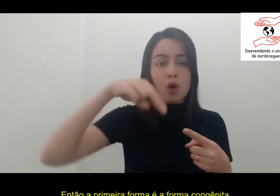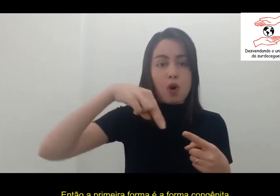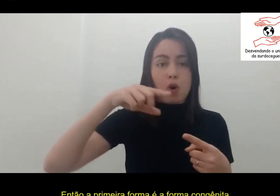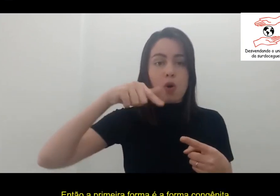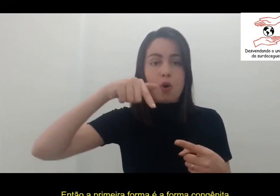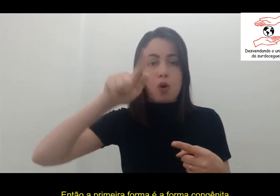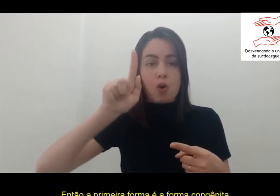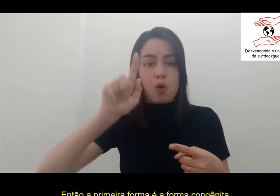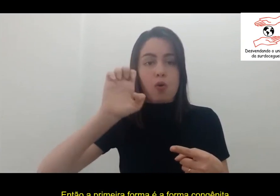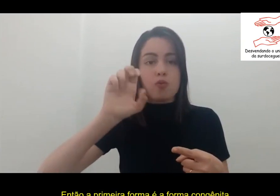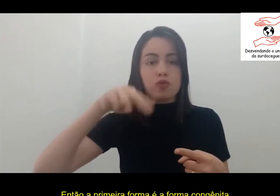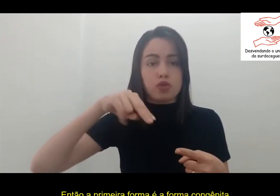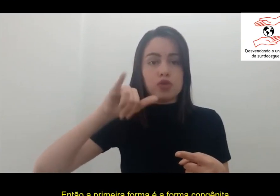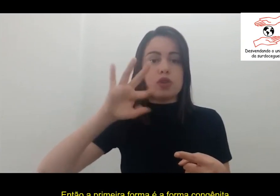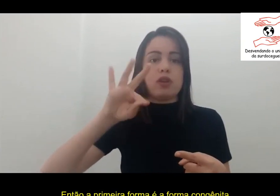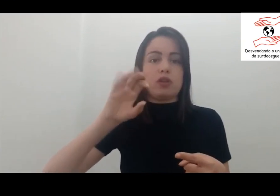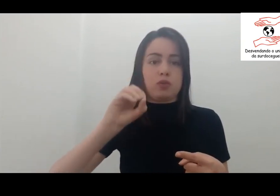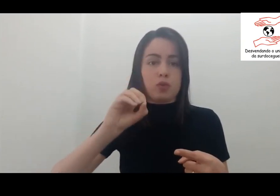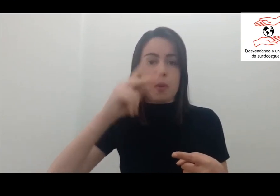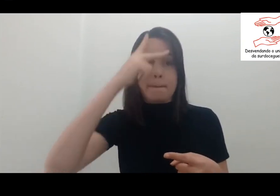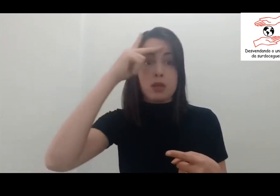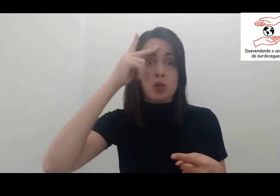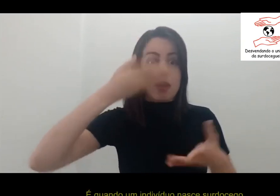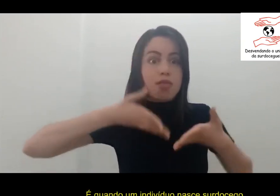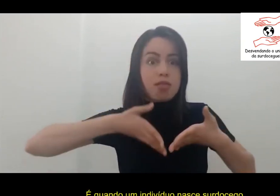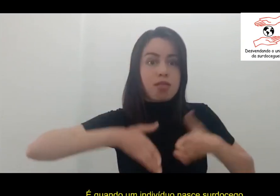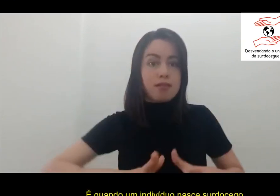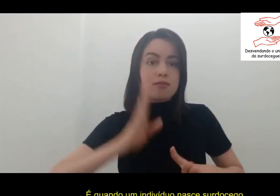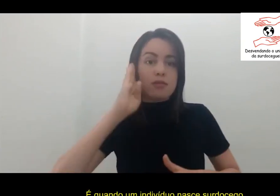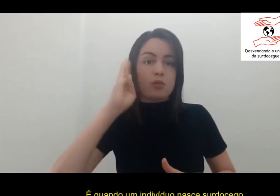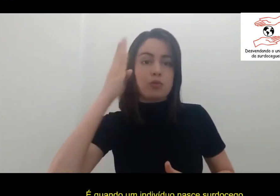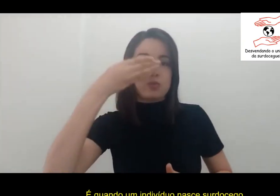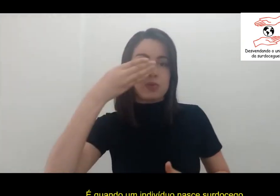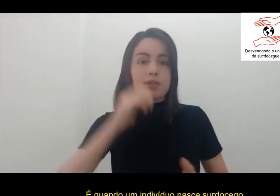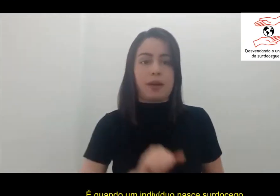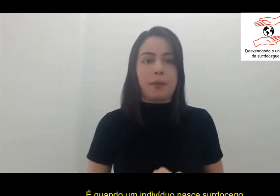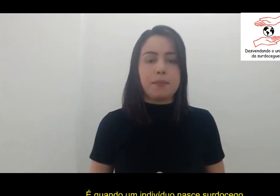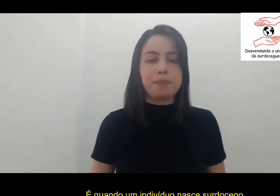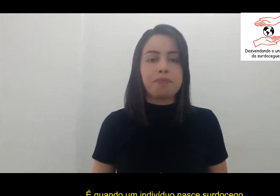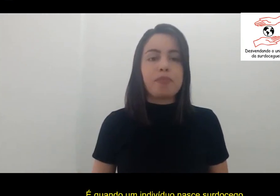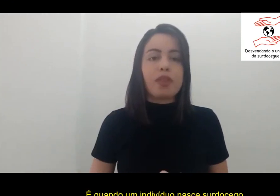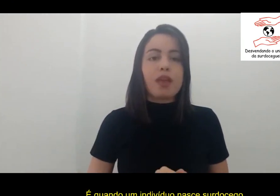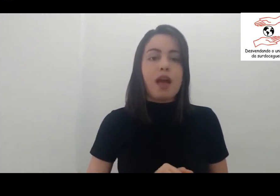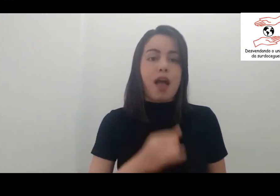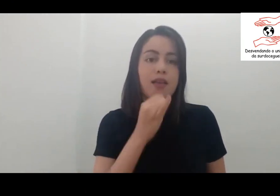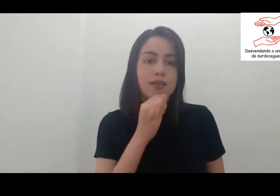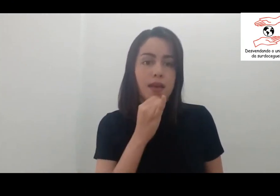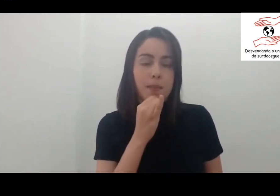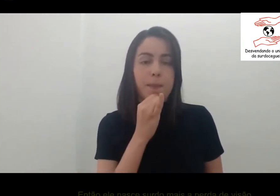primeira forma, a forma congênita, é quando o indivíduo nasce surdo-cego. Então,